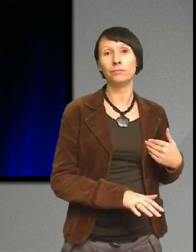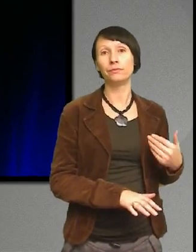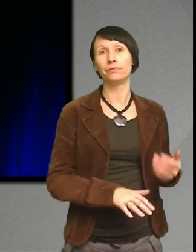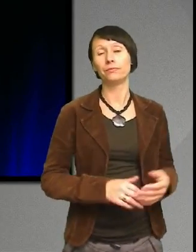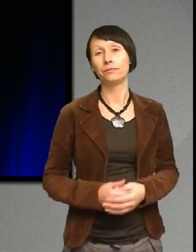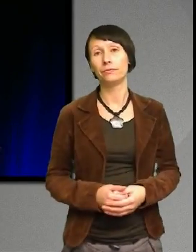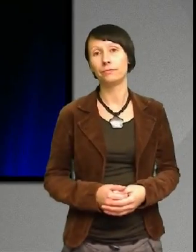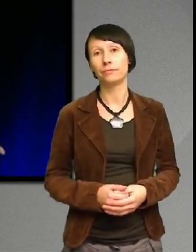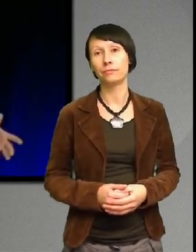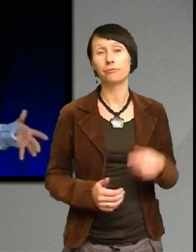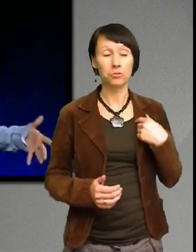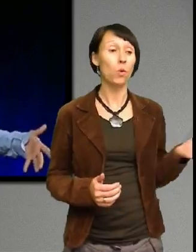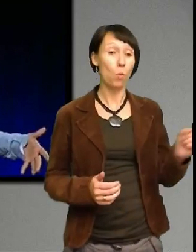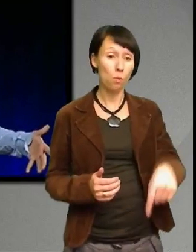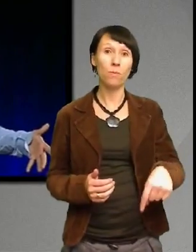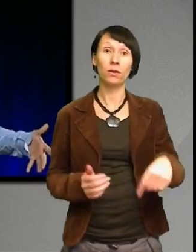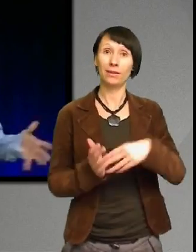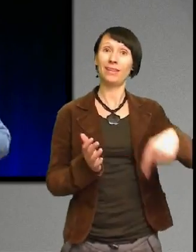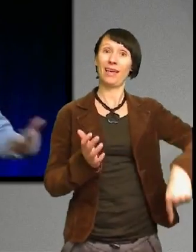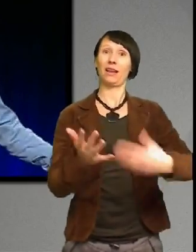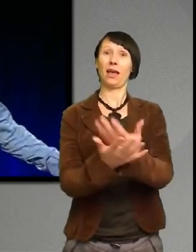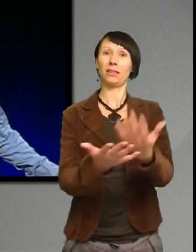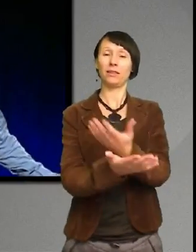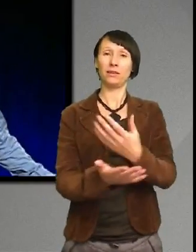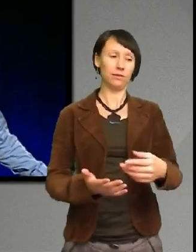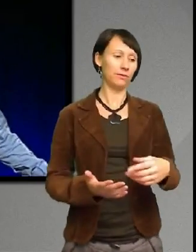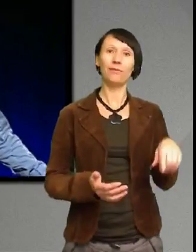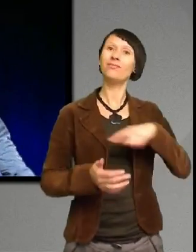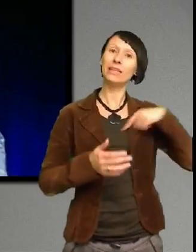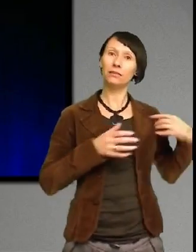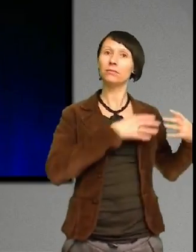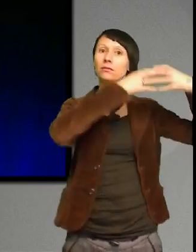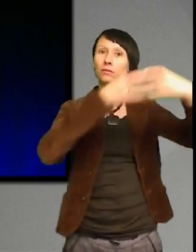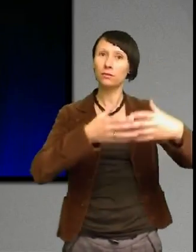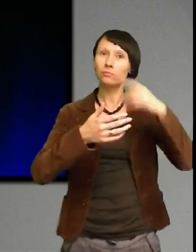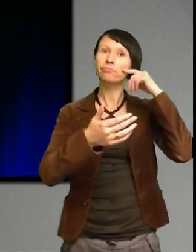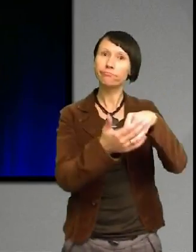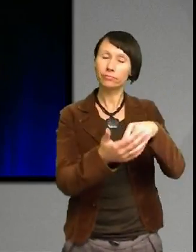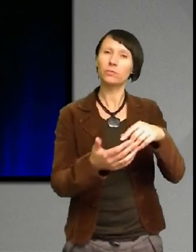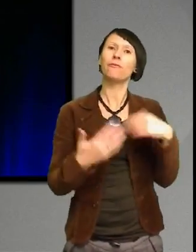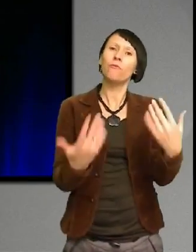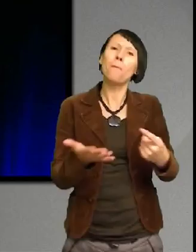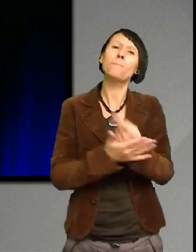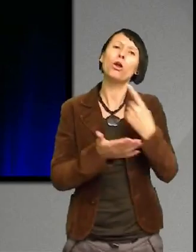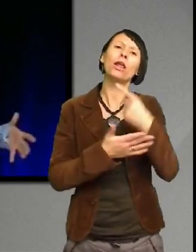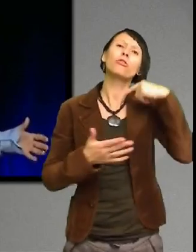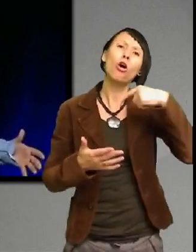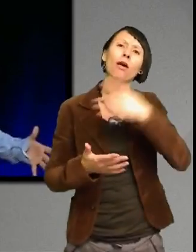Jag kom till det här landet, vi kom till det här landet för att kunna tala vårt egna språk. Inte för att glömma bort vårt egna